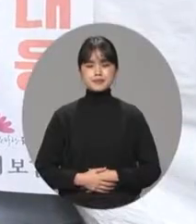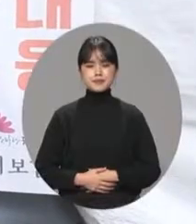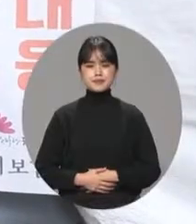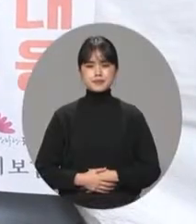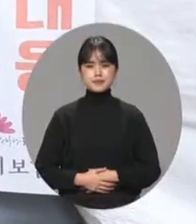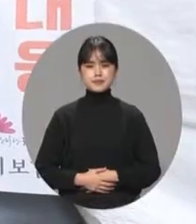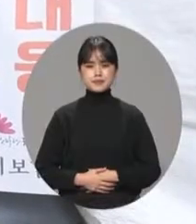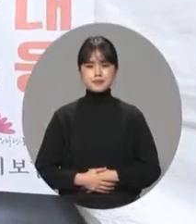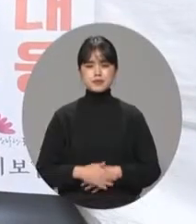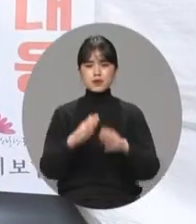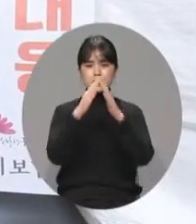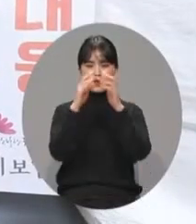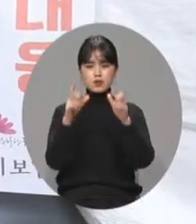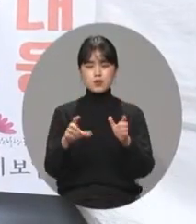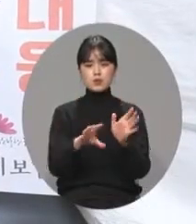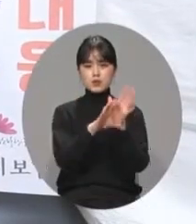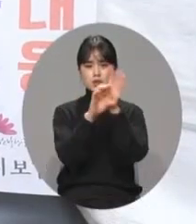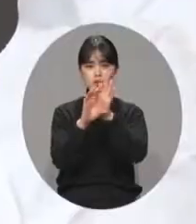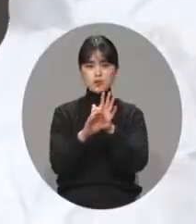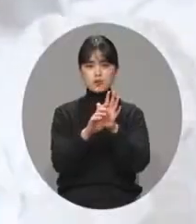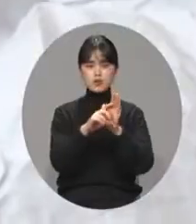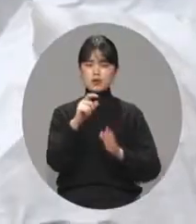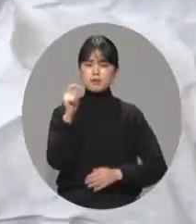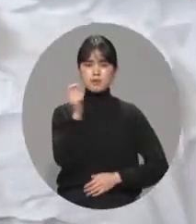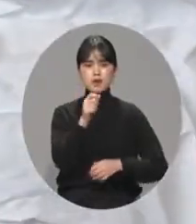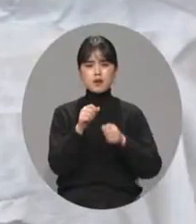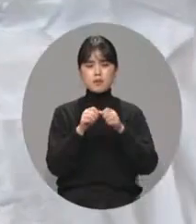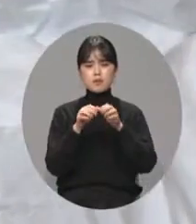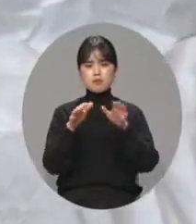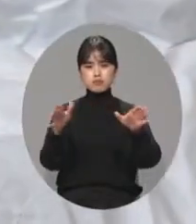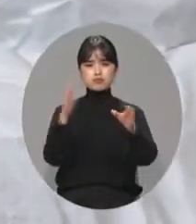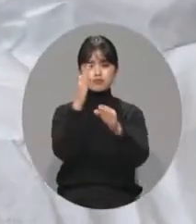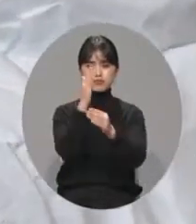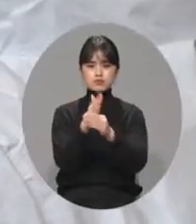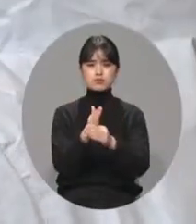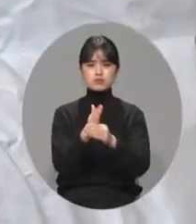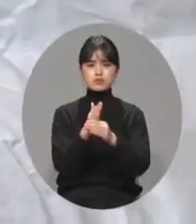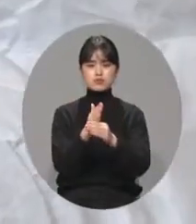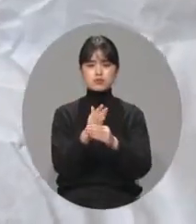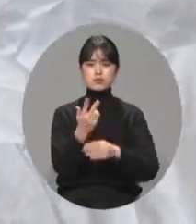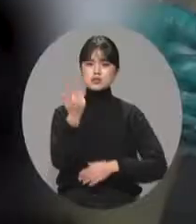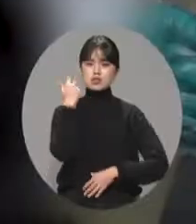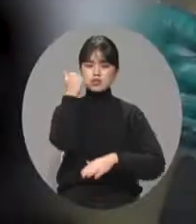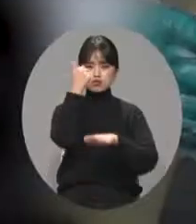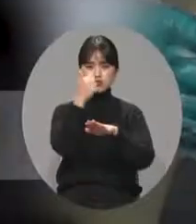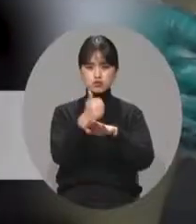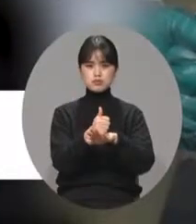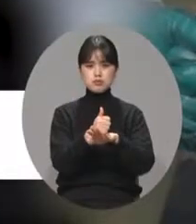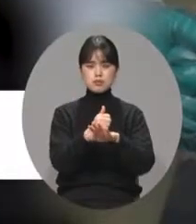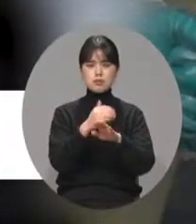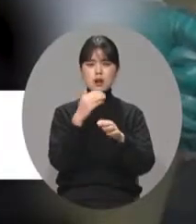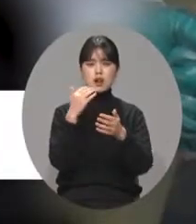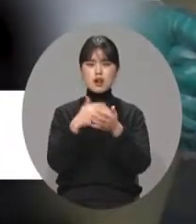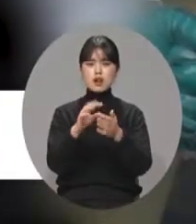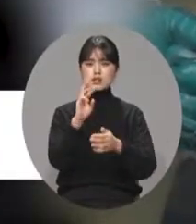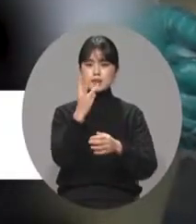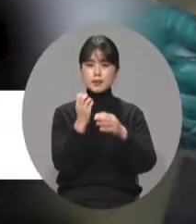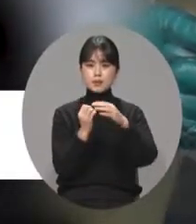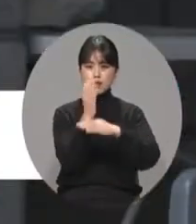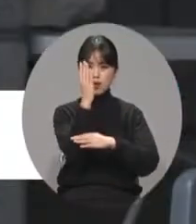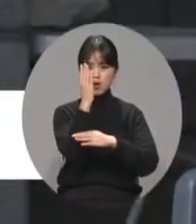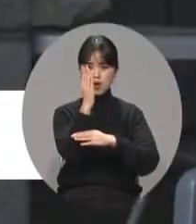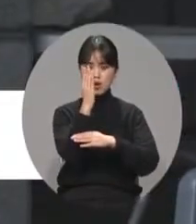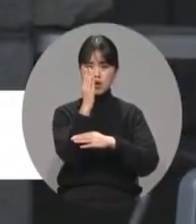도내 코로나19가 가파른 상승세로 확산하고 있습니다. 지난 주말을 앞두고 300명을 돌파하더니